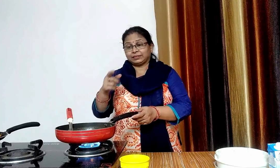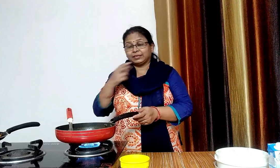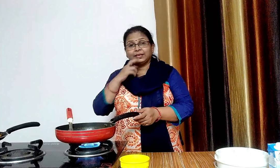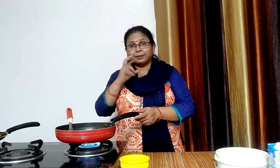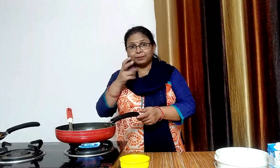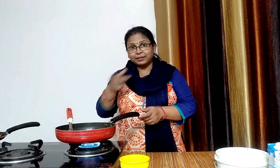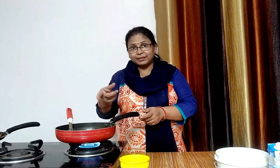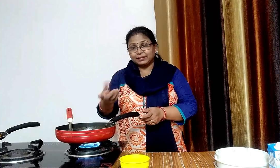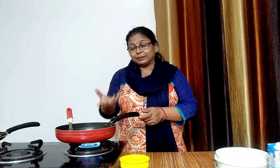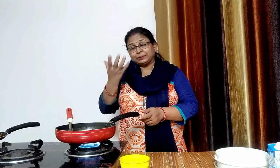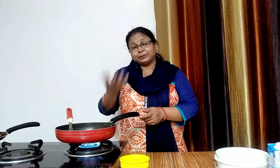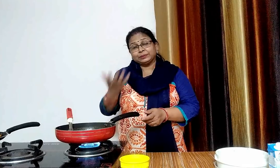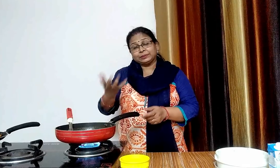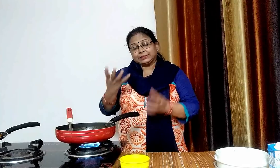हम इसे अच्छे से पकने देंगे